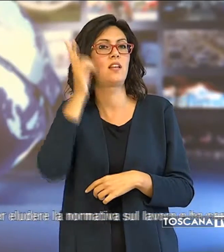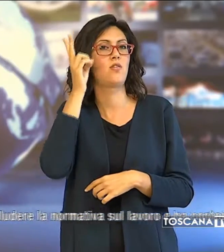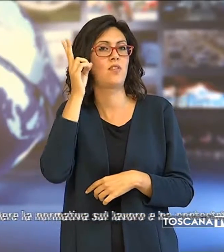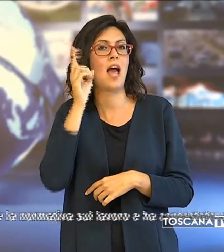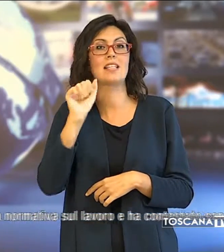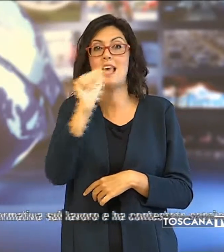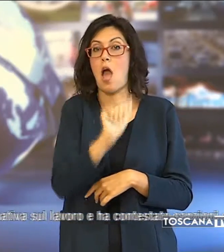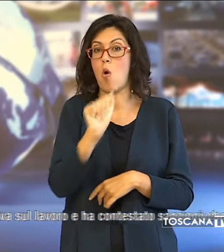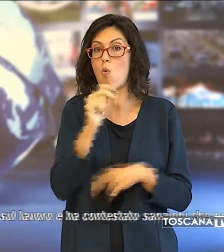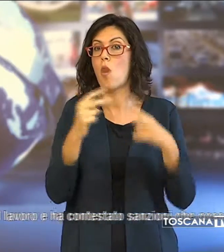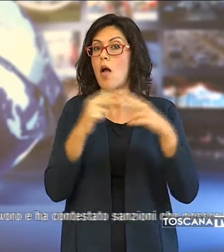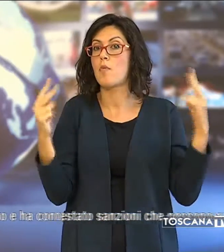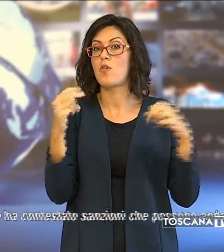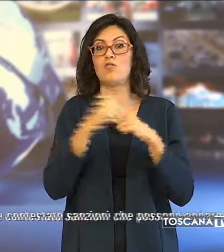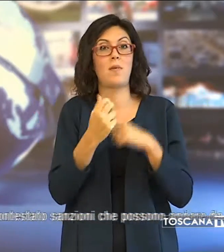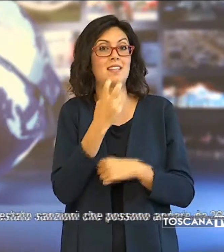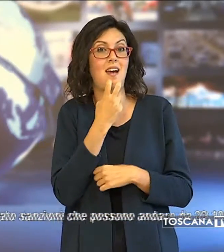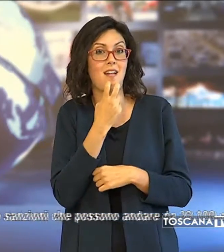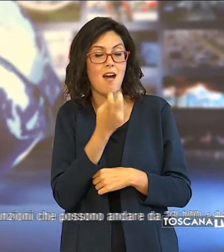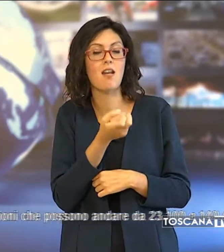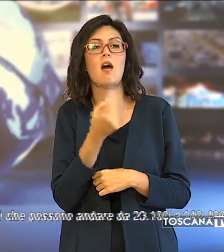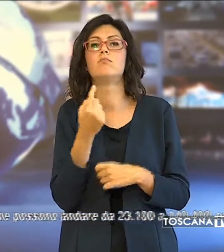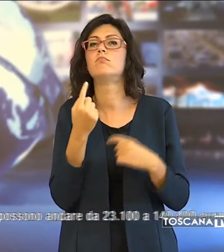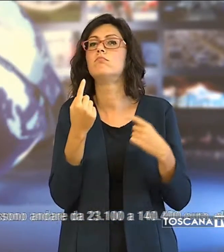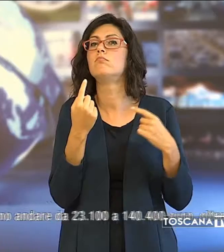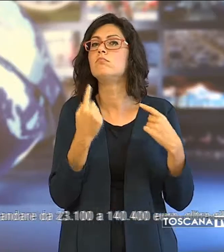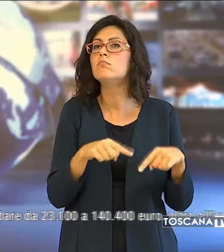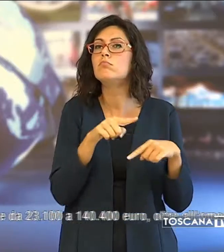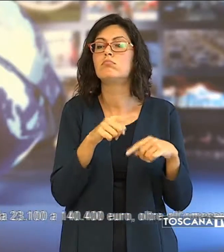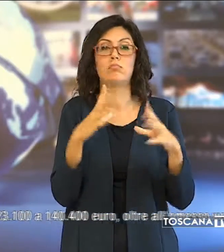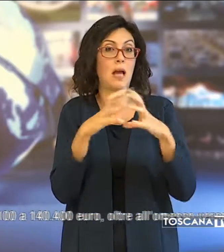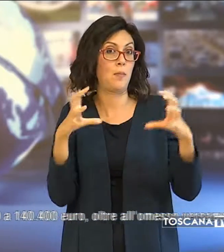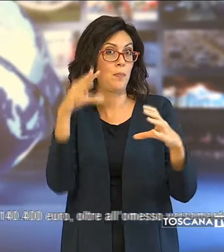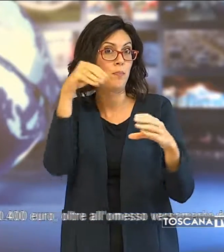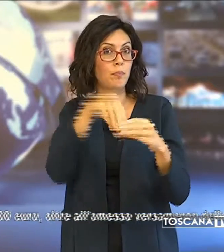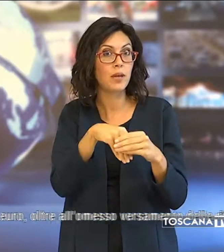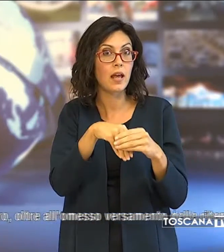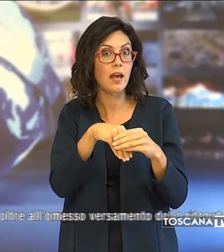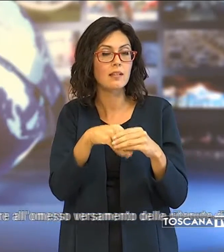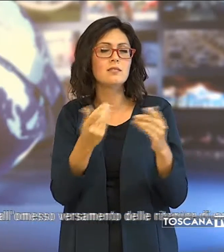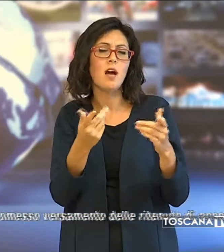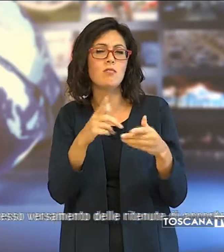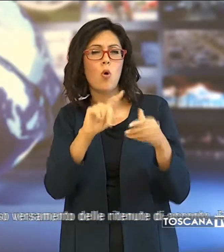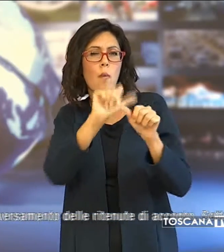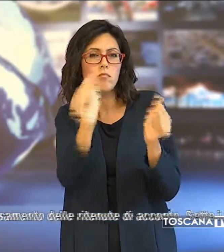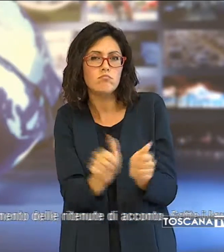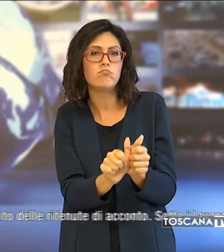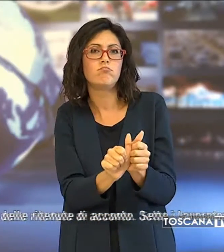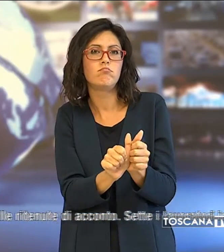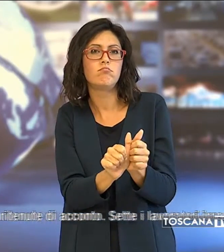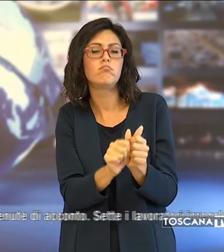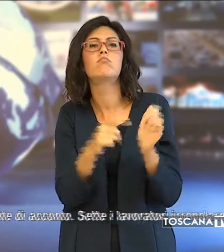Aulla, in provincia di Massacarrara, ha rilevato in quell'impresa un metodo per eludere la